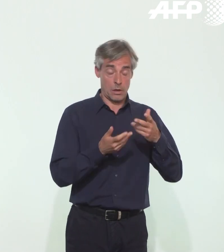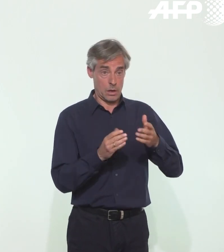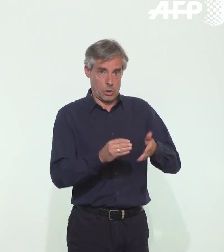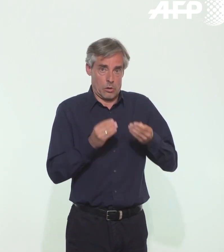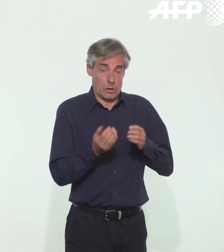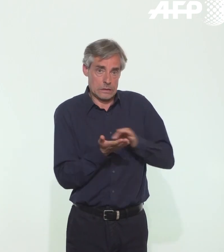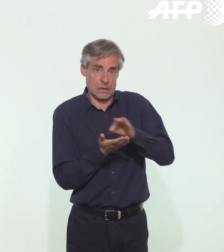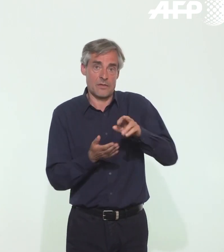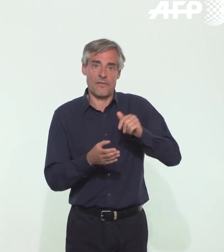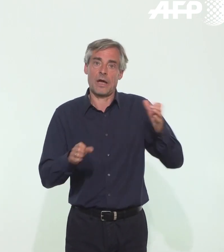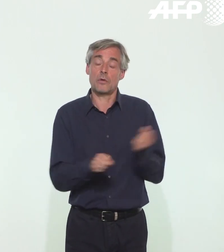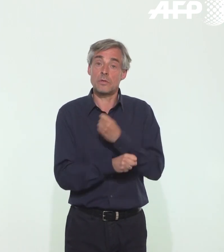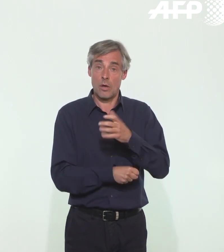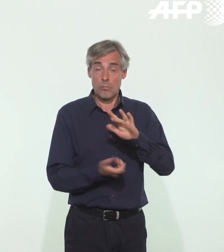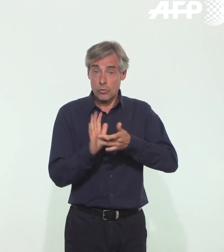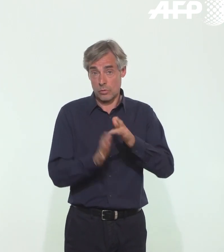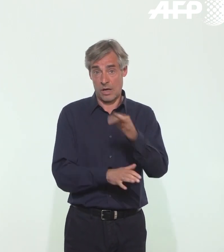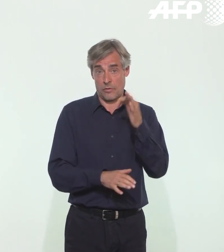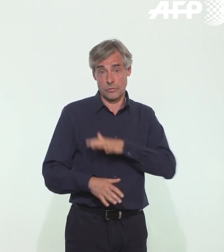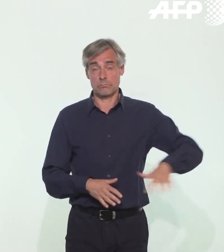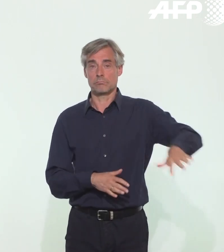cette stratégie nationale de tests.